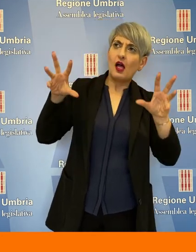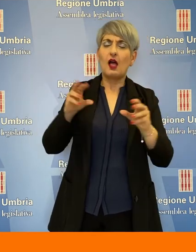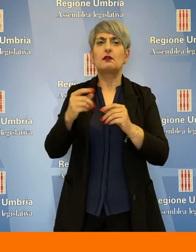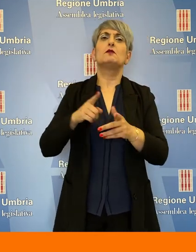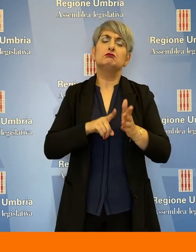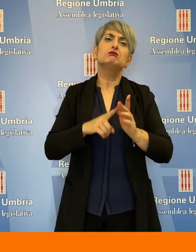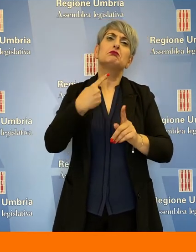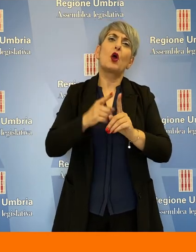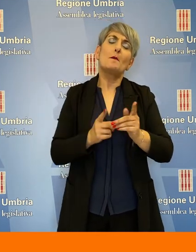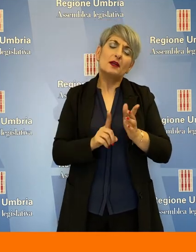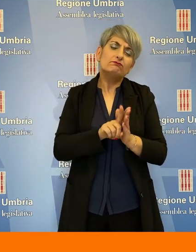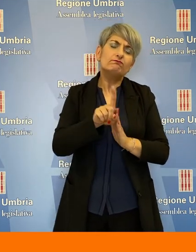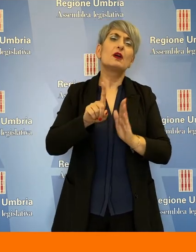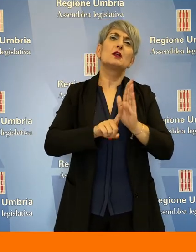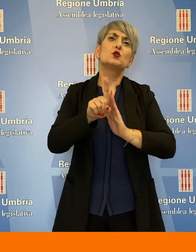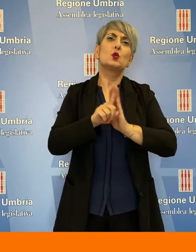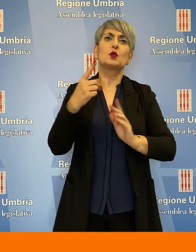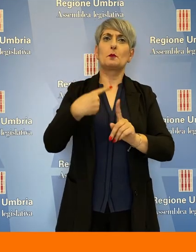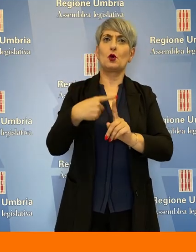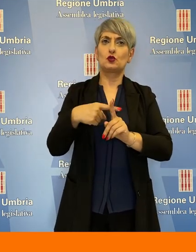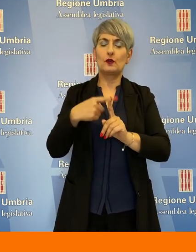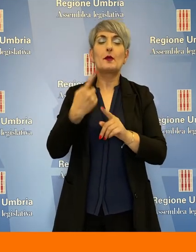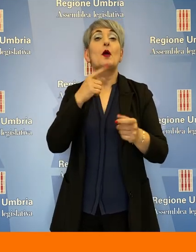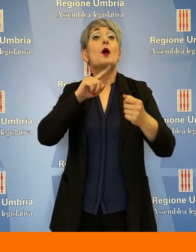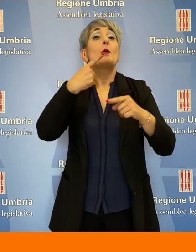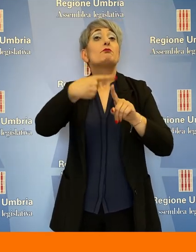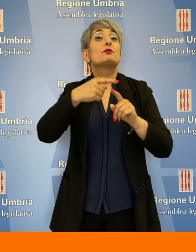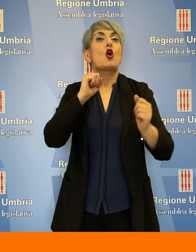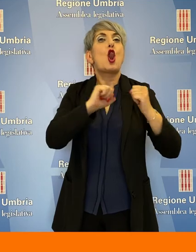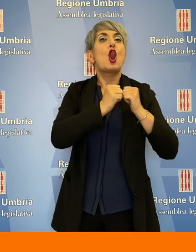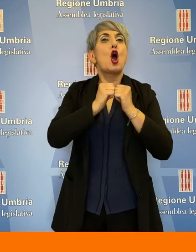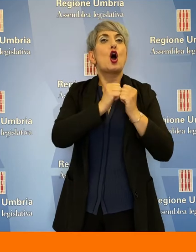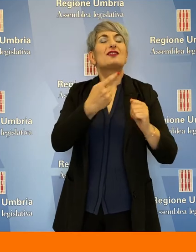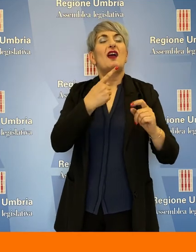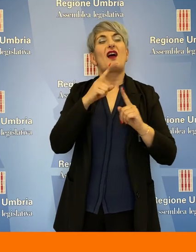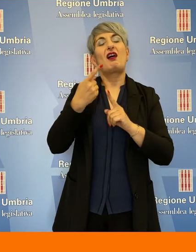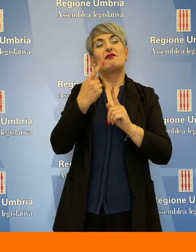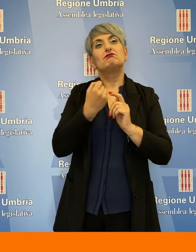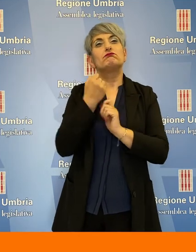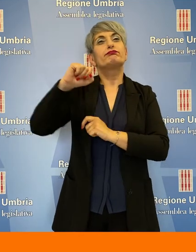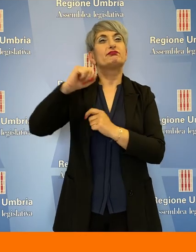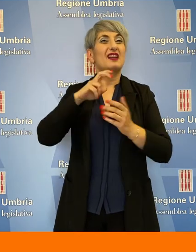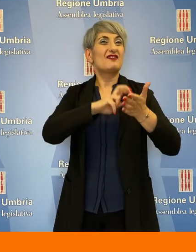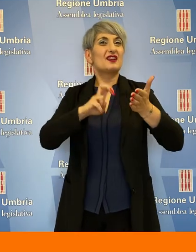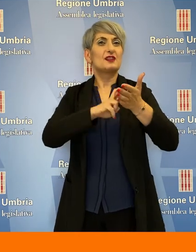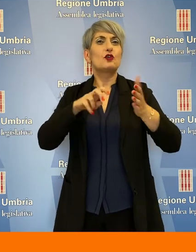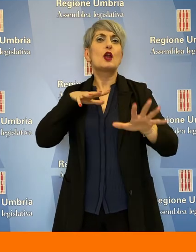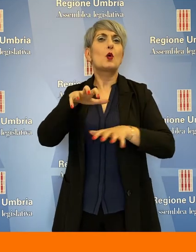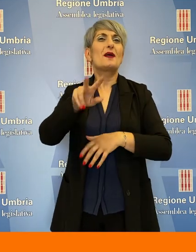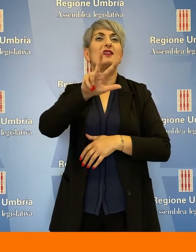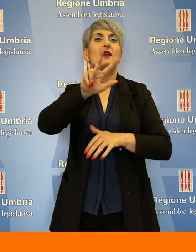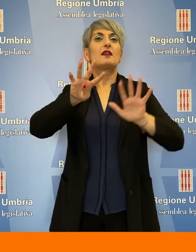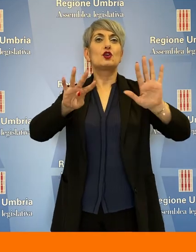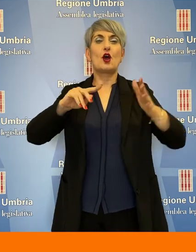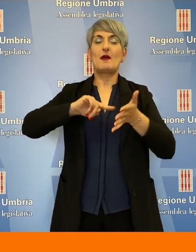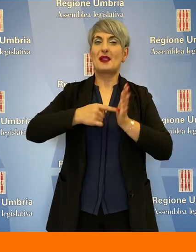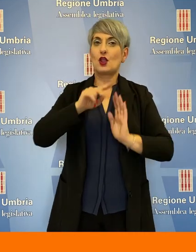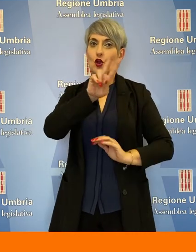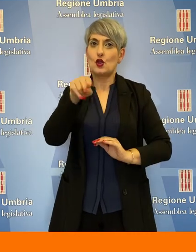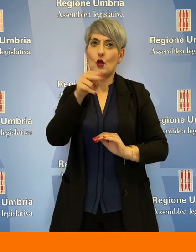complessivo delle entrate. La lotta all'evasione fiscale ha portato al recupero di 39 milioni di euro, di cui 23